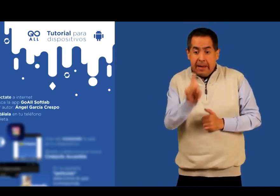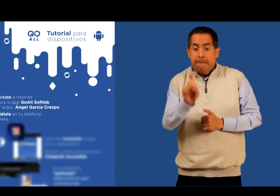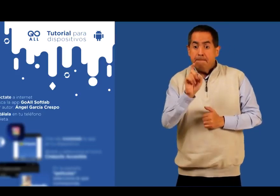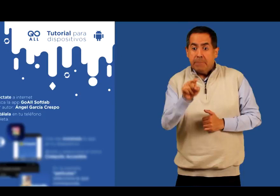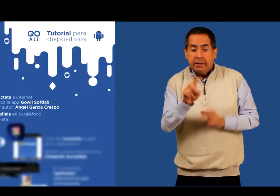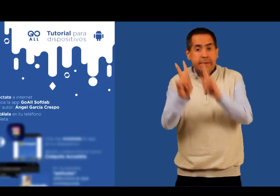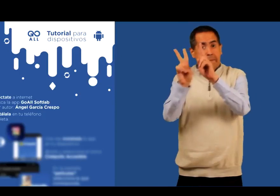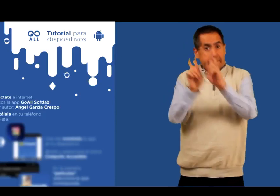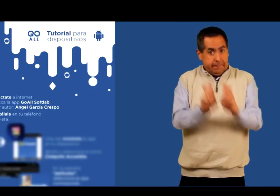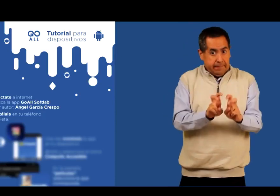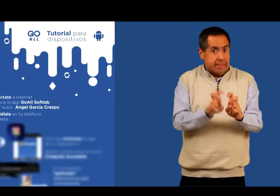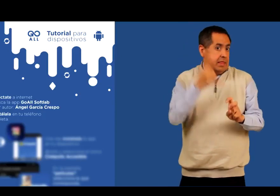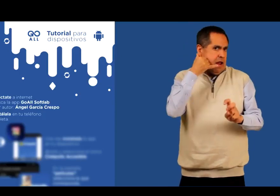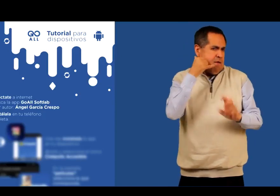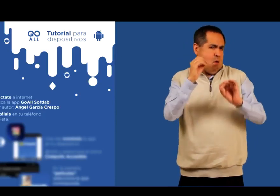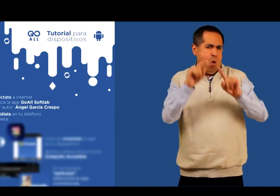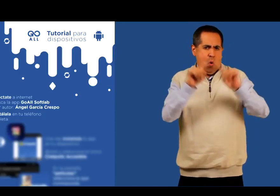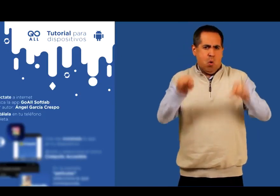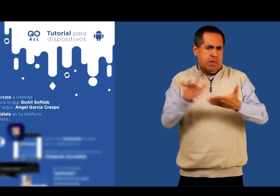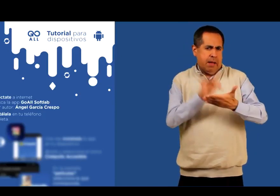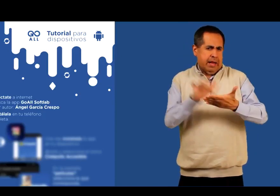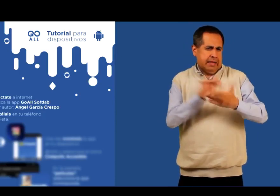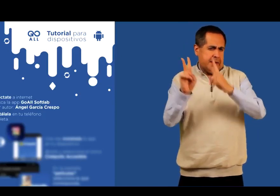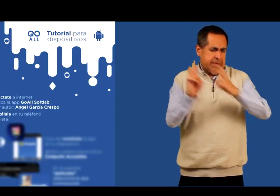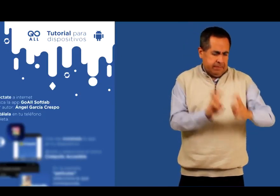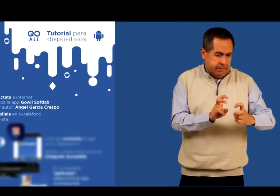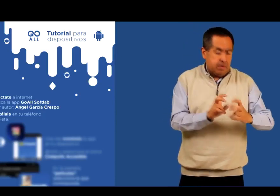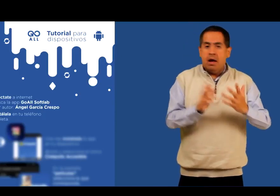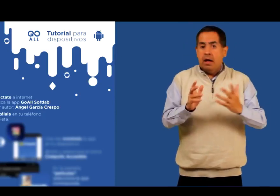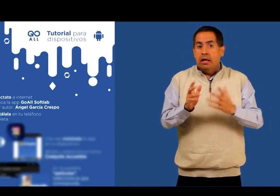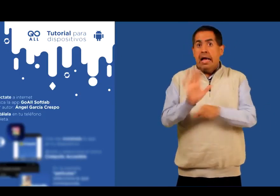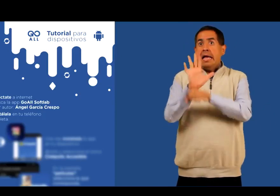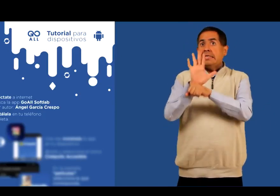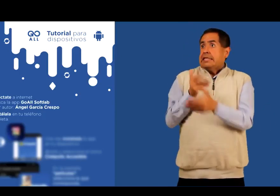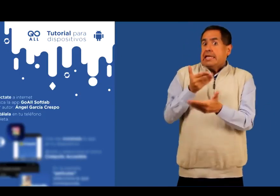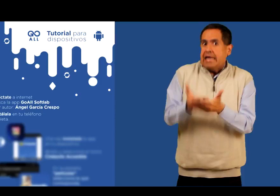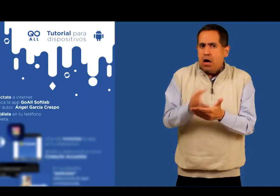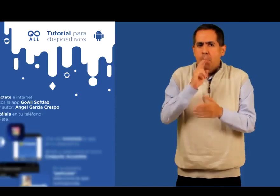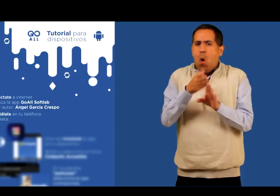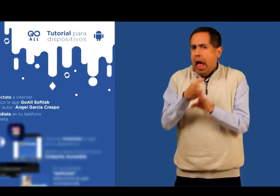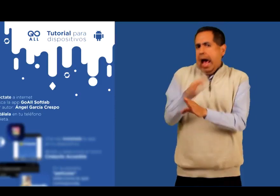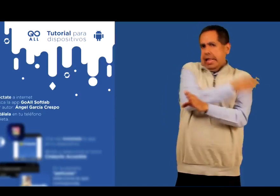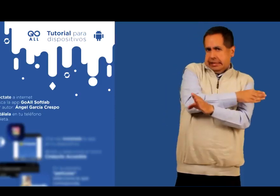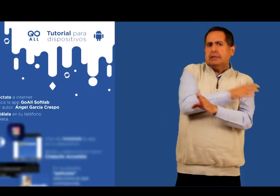Y descárgala en tu teléfono o tableta. Se recomienda hacerlo antes de llegar al cine.